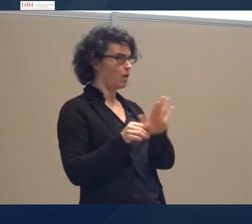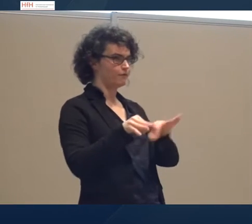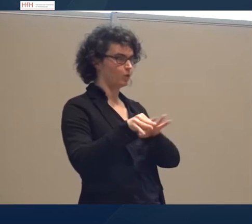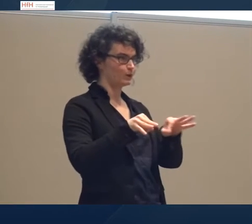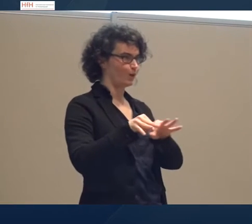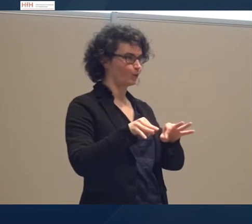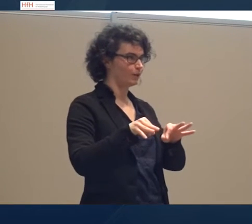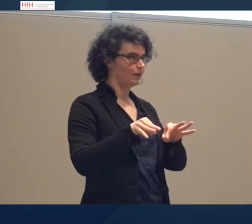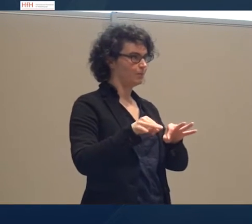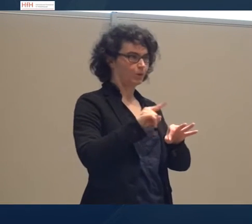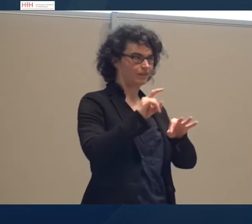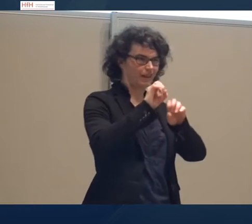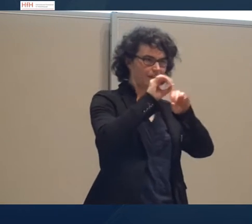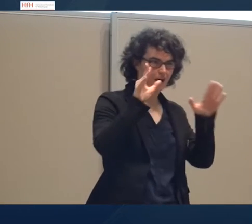mit dem Wort dafür nichts einmachen.